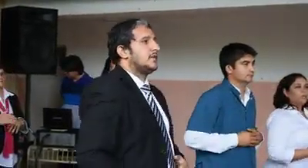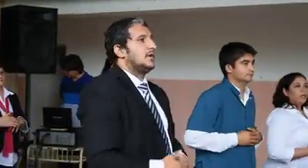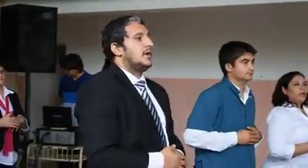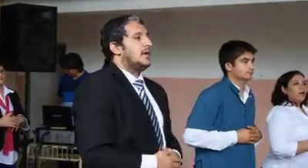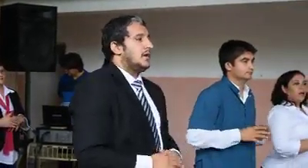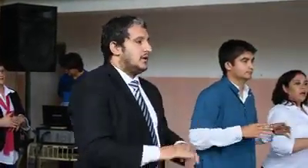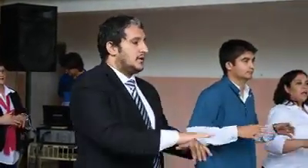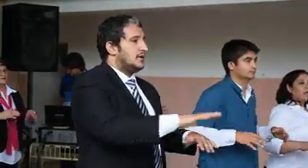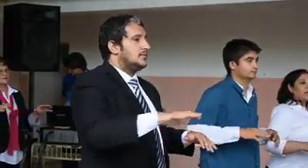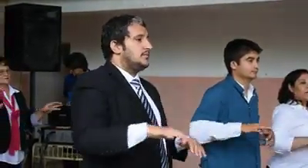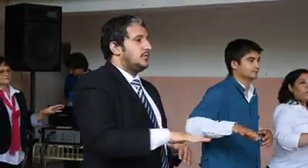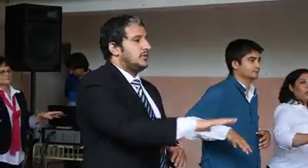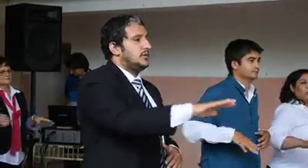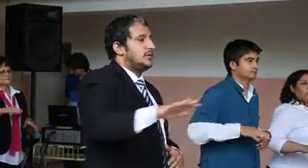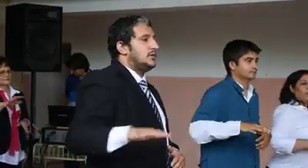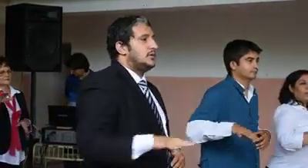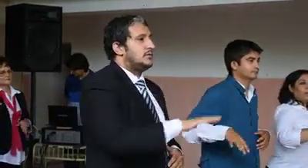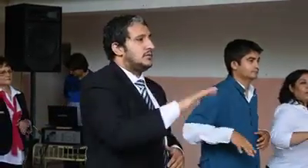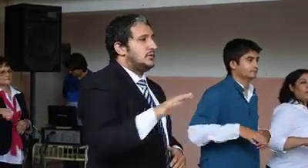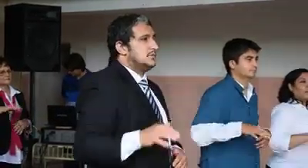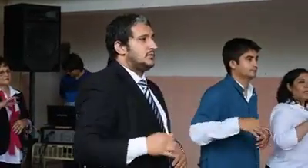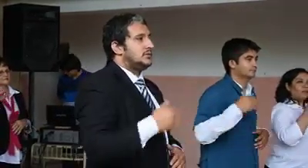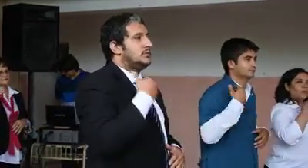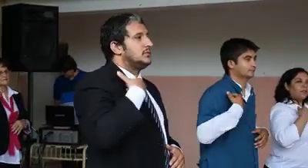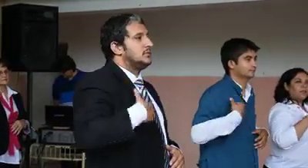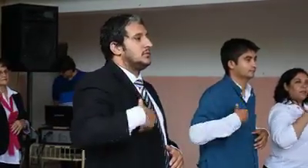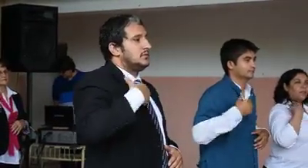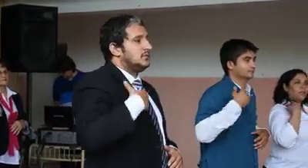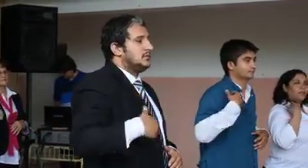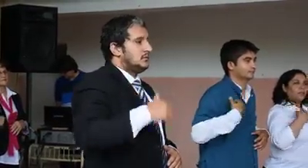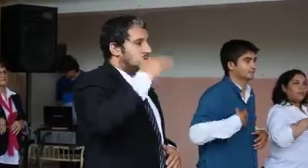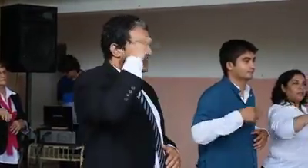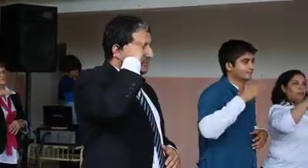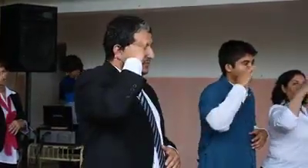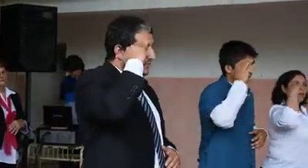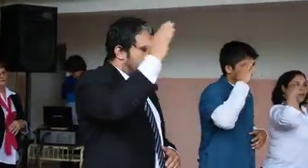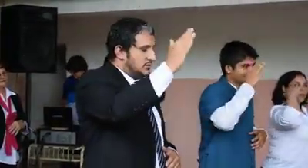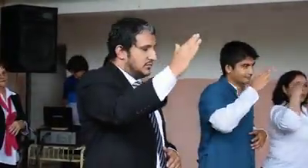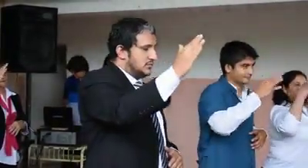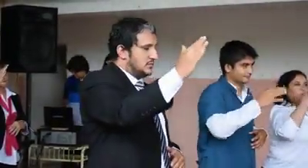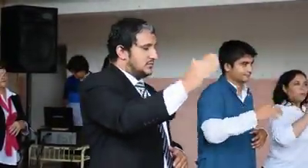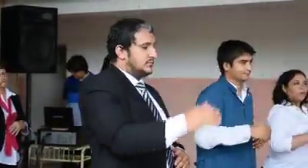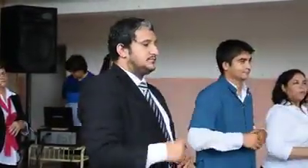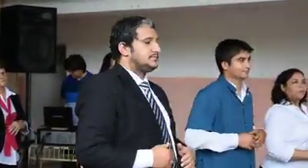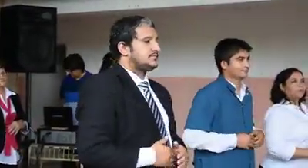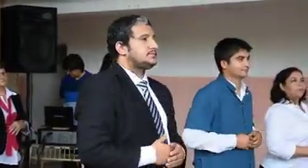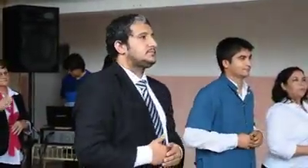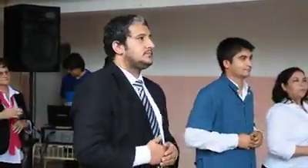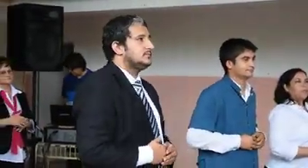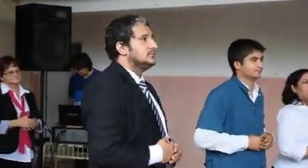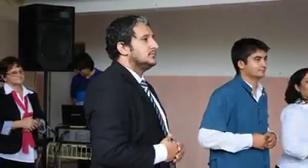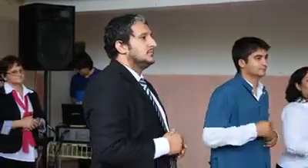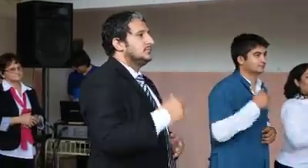hay afuera argentino salud, y